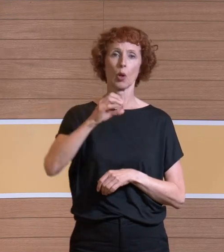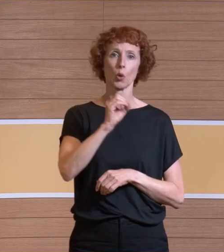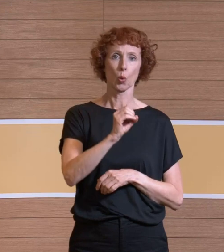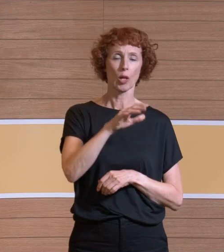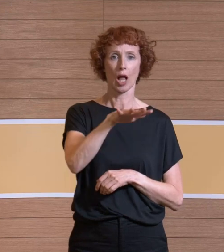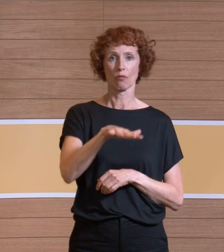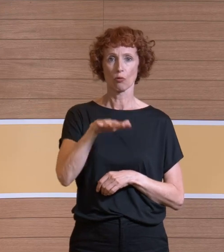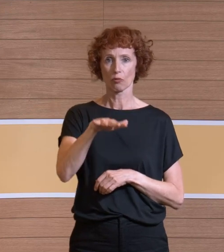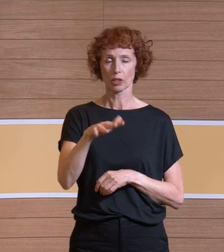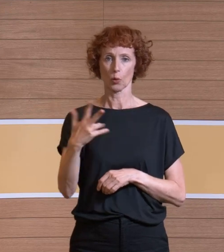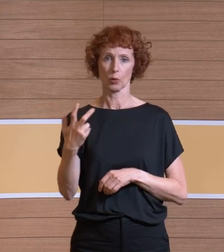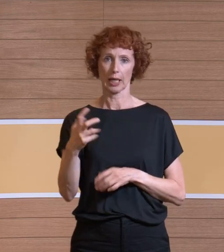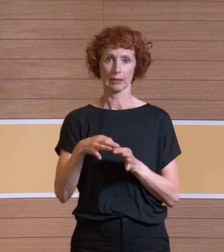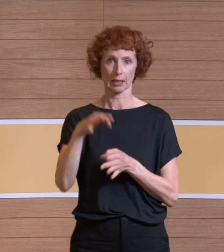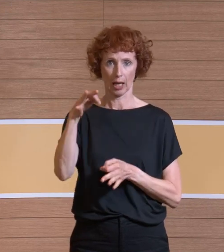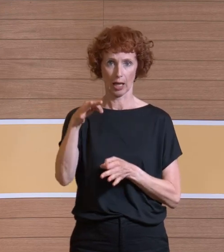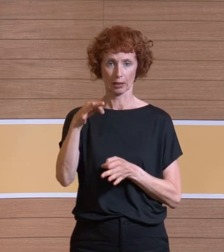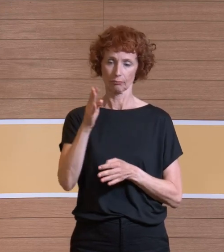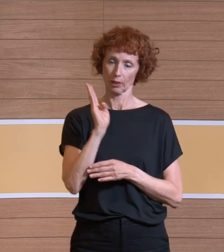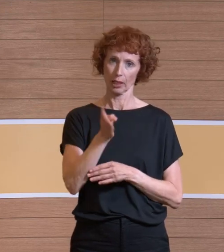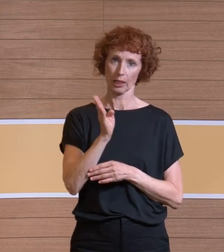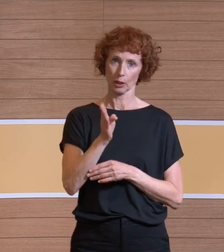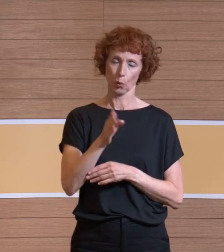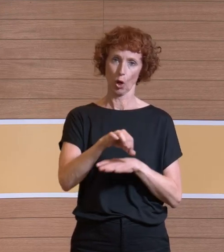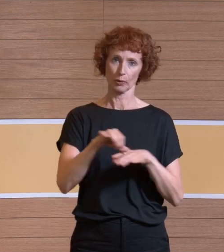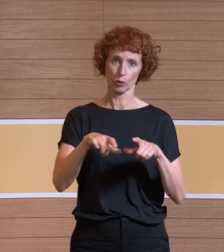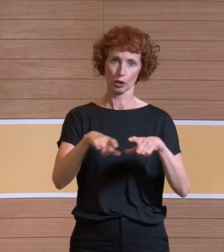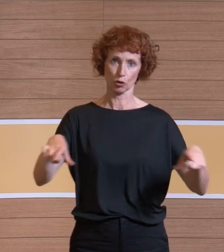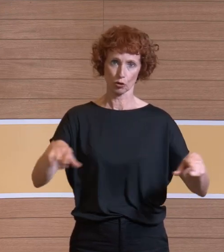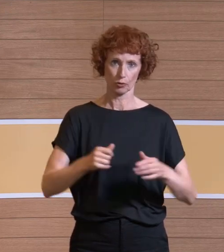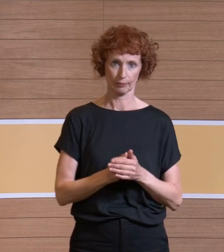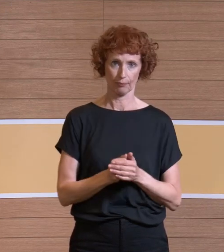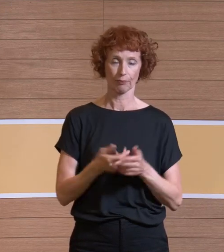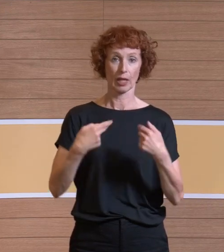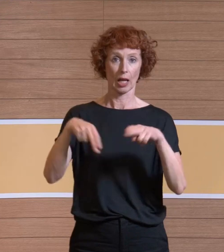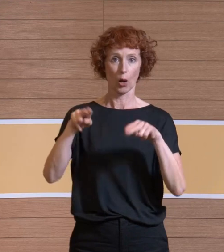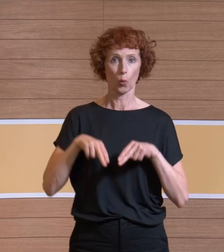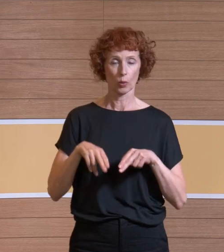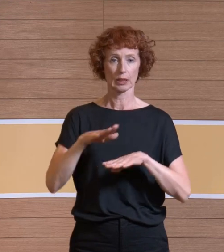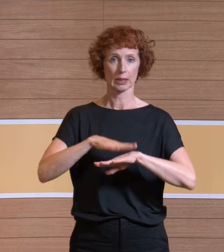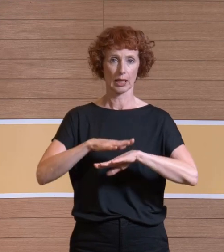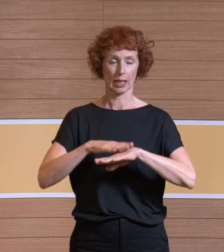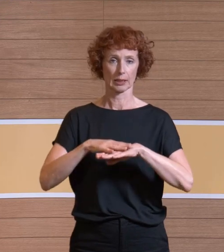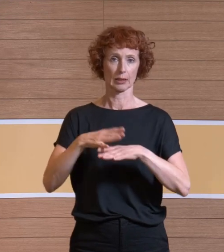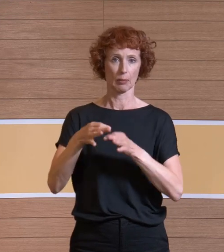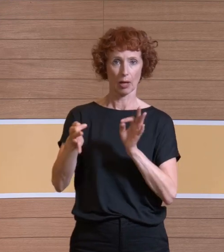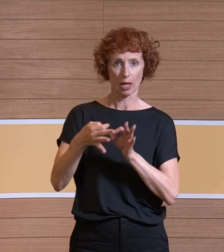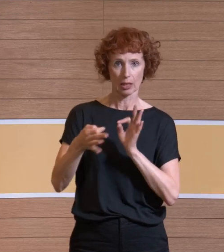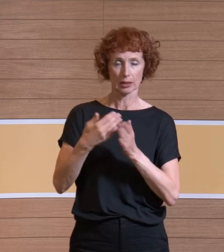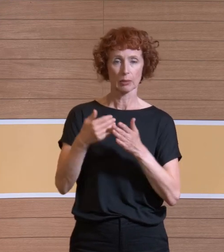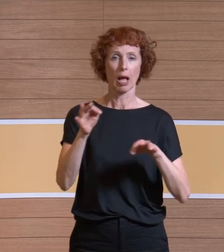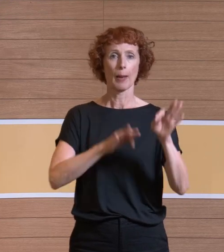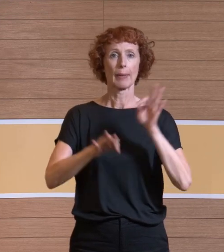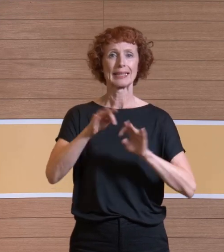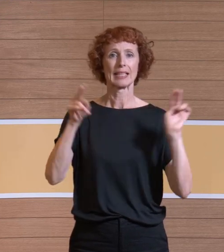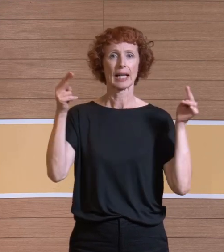30 Grad, jeweils immer zum OP-Tisch geneigt. Um die Erholzeit messen zu können, müssen wir die Partikelreduktion